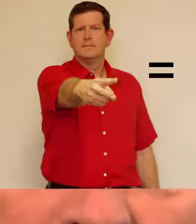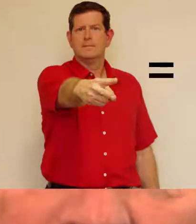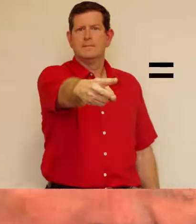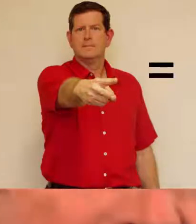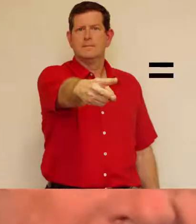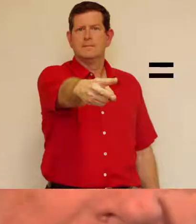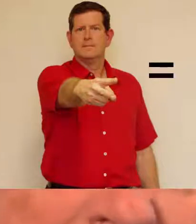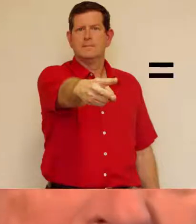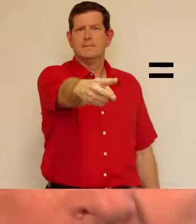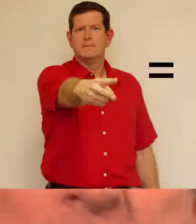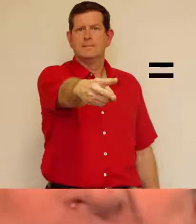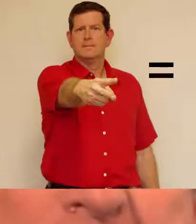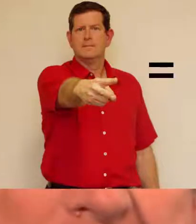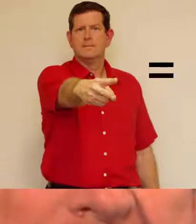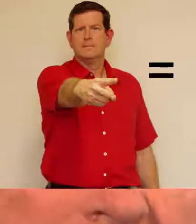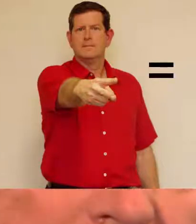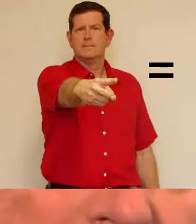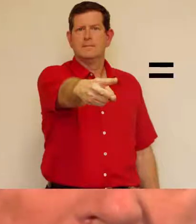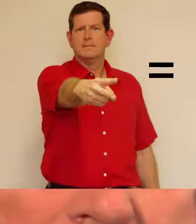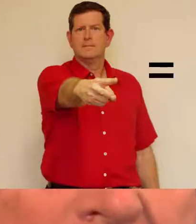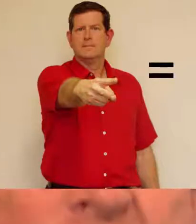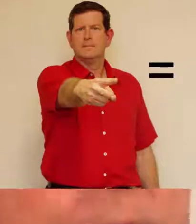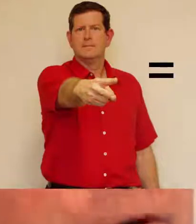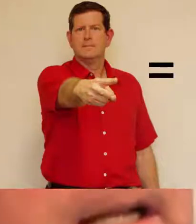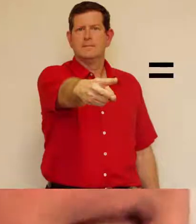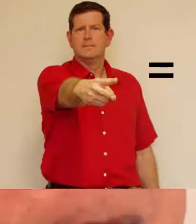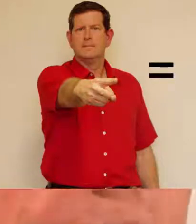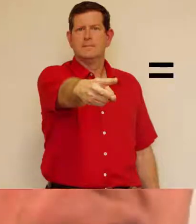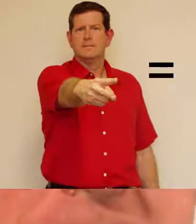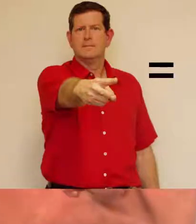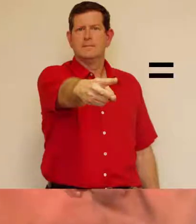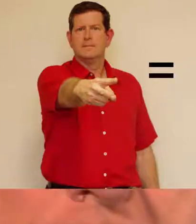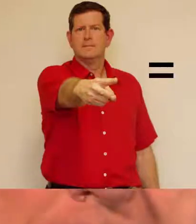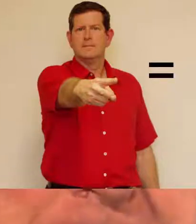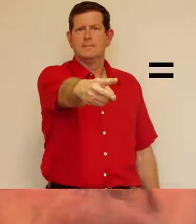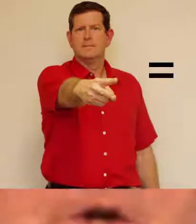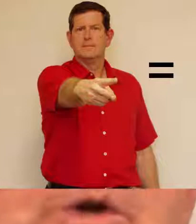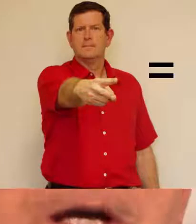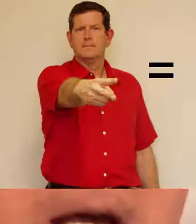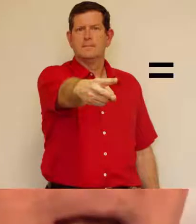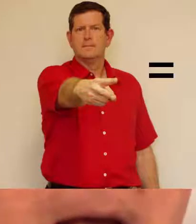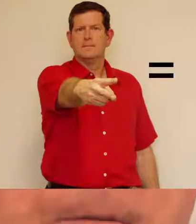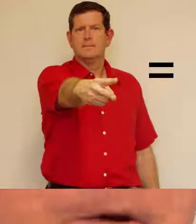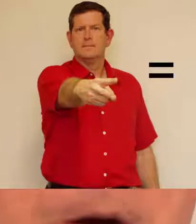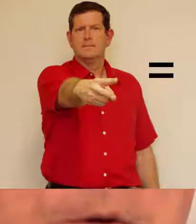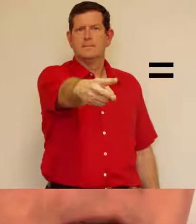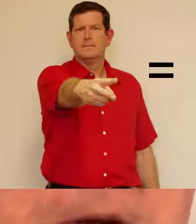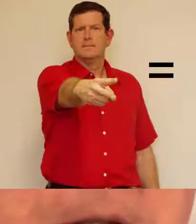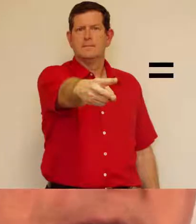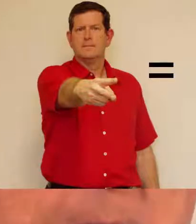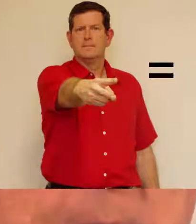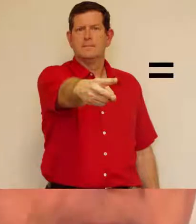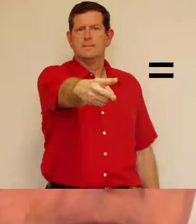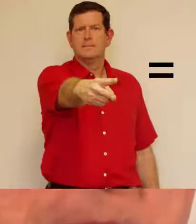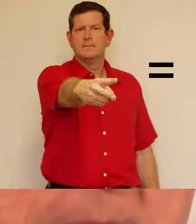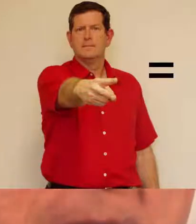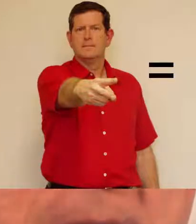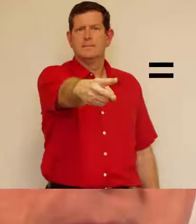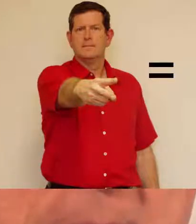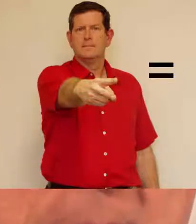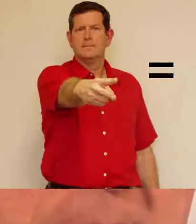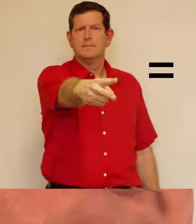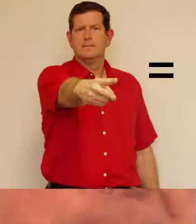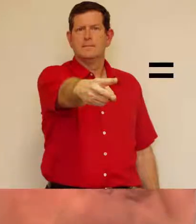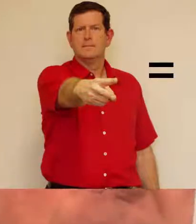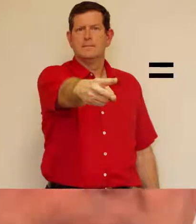distinctes. Et malheureusement, il faut que vous les appreniez, ces formes-là. Et il faut dire aussi que c'est un verbe très,